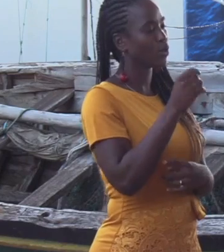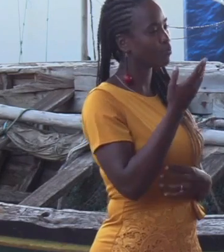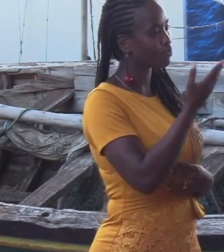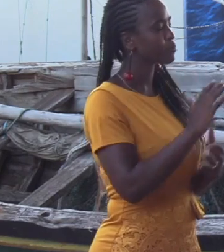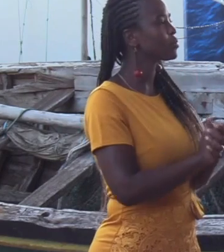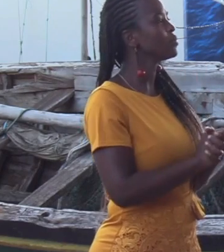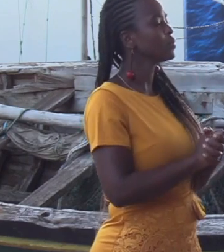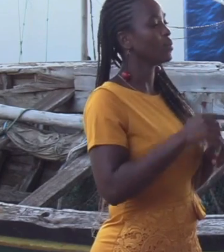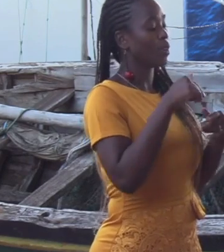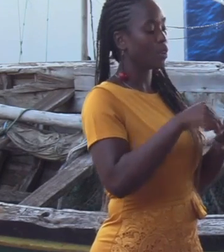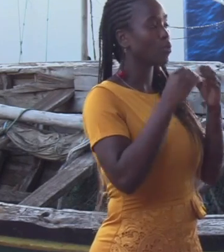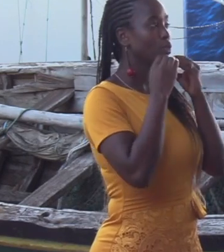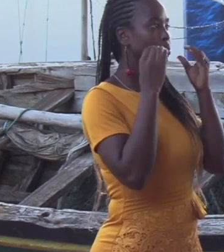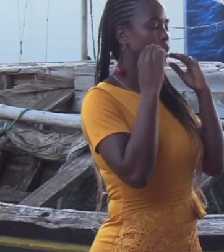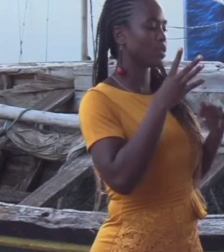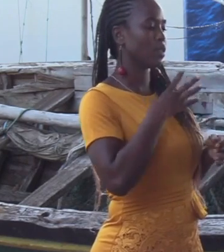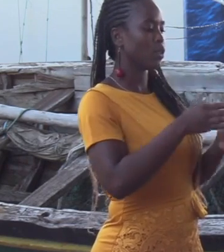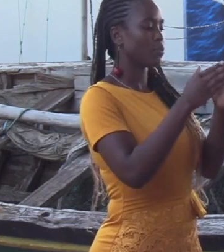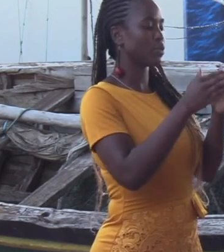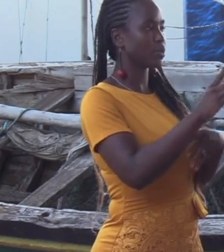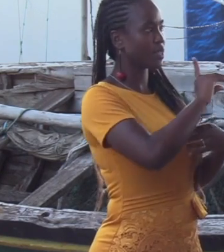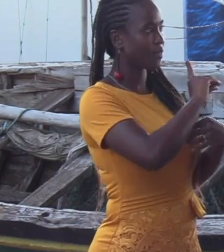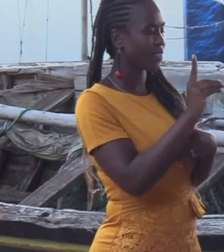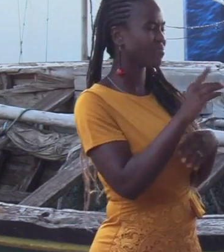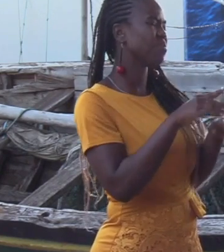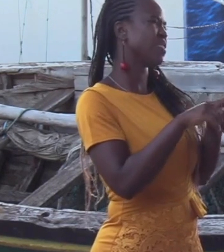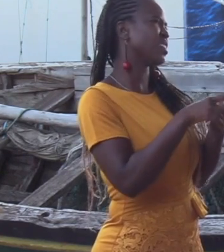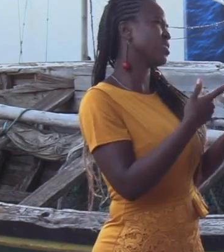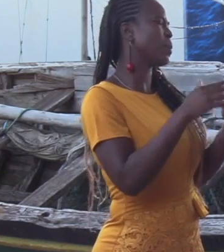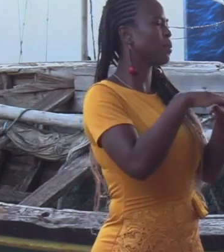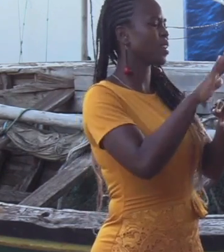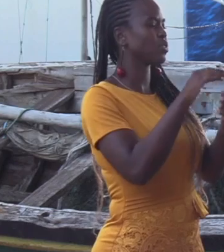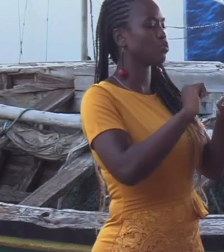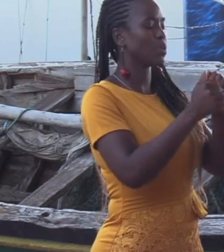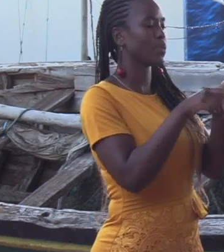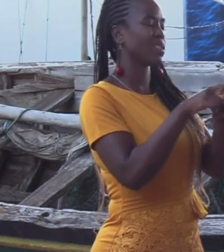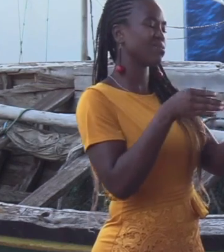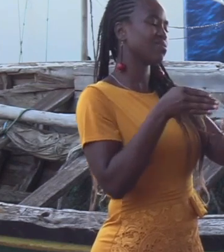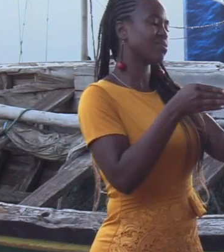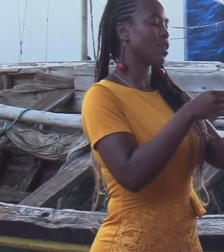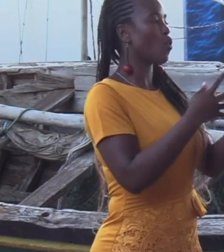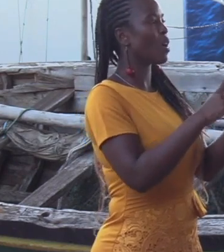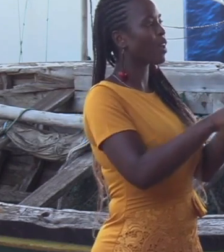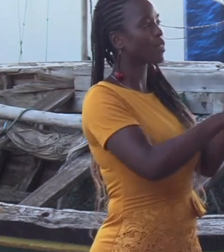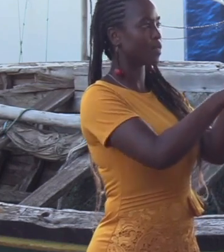as pessoas com deficiência enfrentam frequentemente discriminação e muitos desafios físicos como barreiras